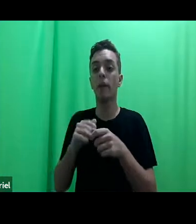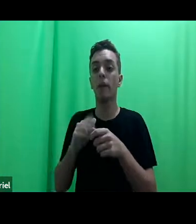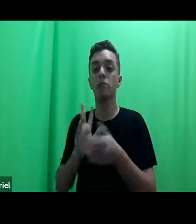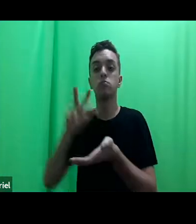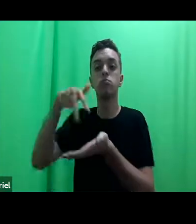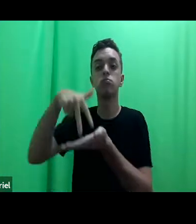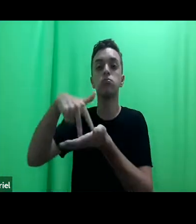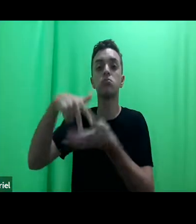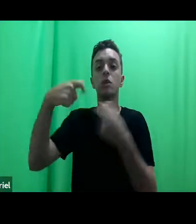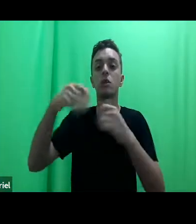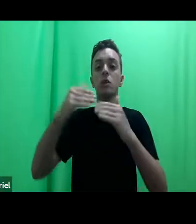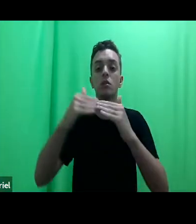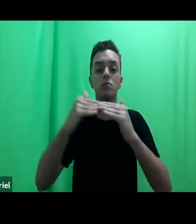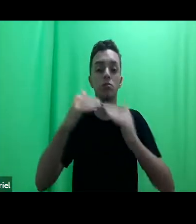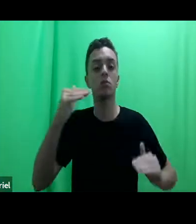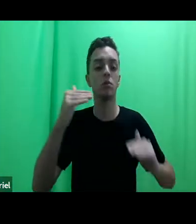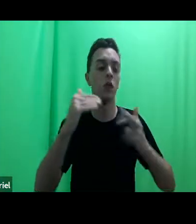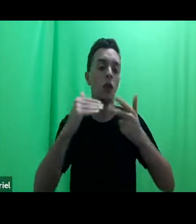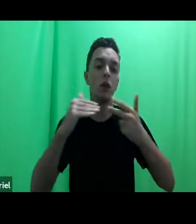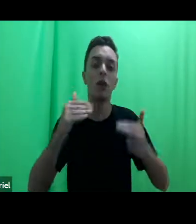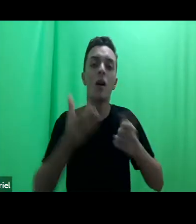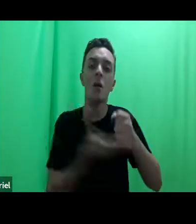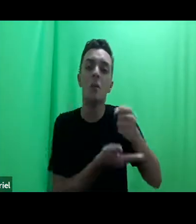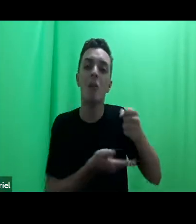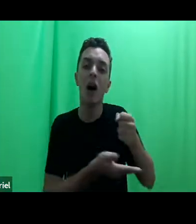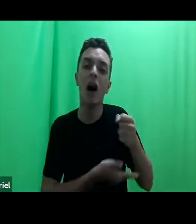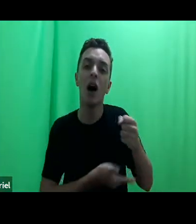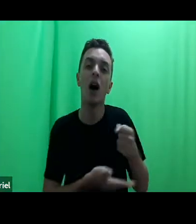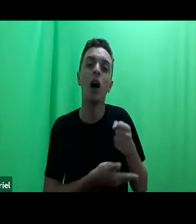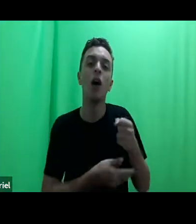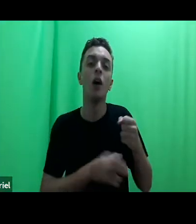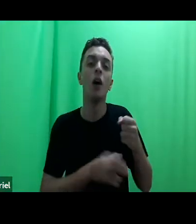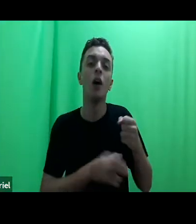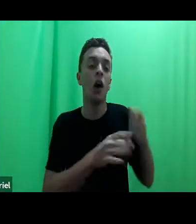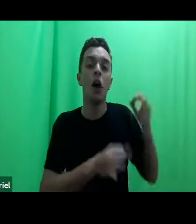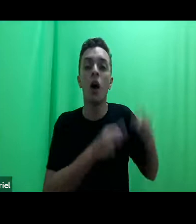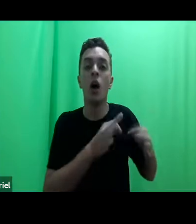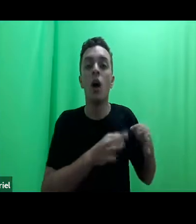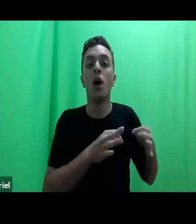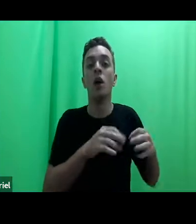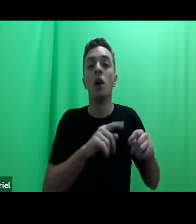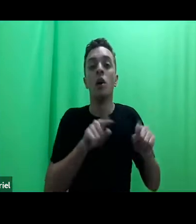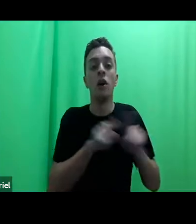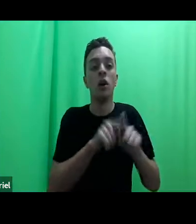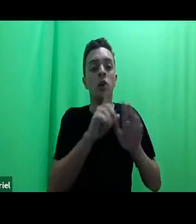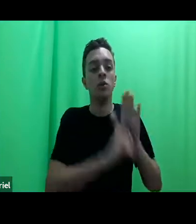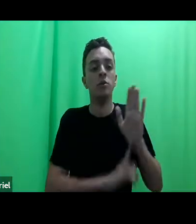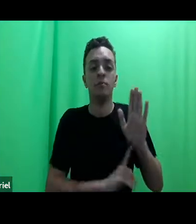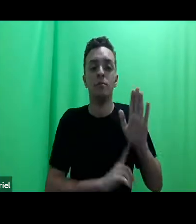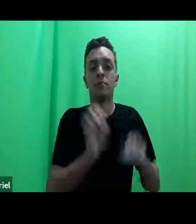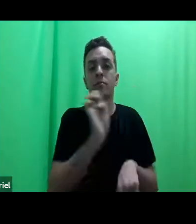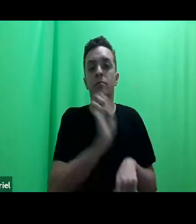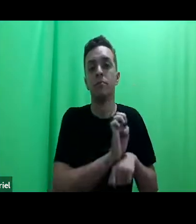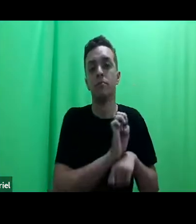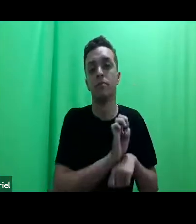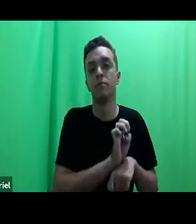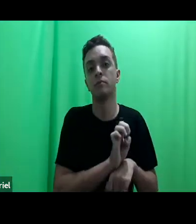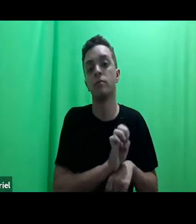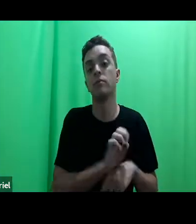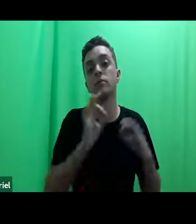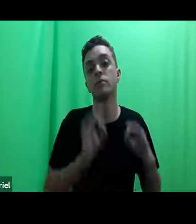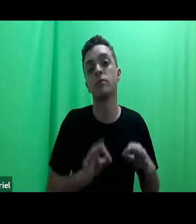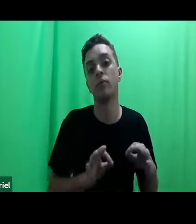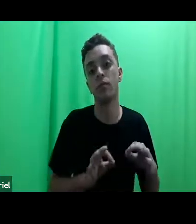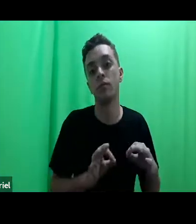estratégico, do uso do judiciário e também do direito estatal, como defende